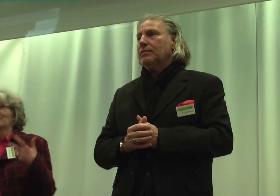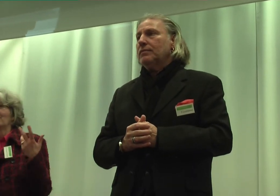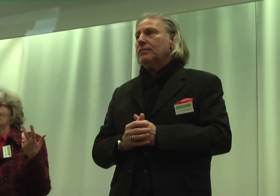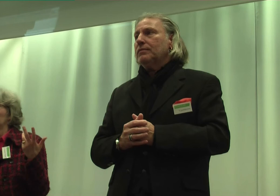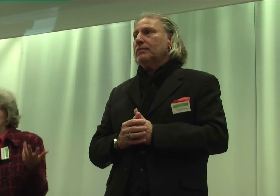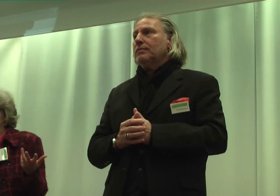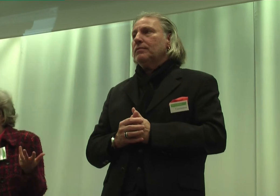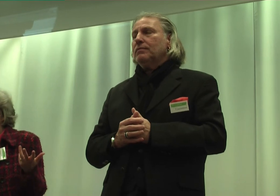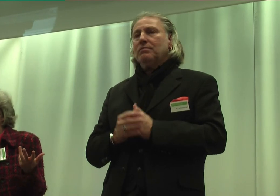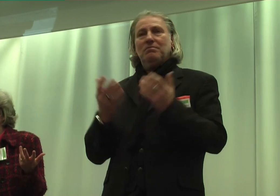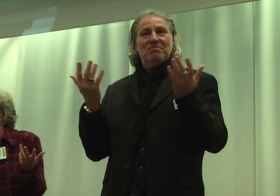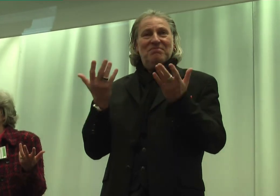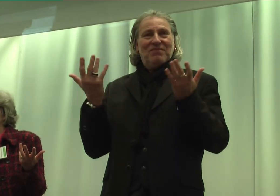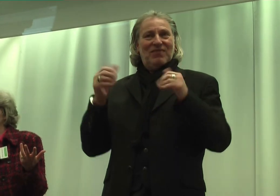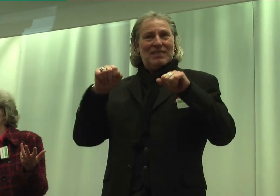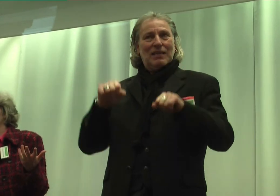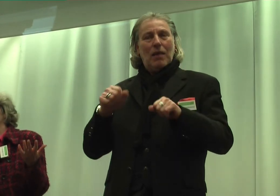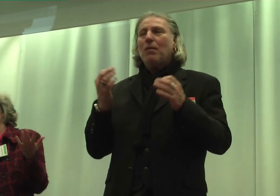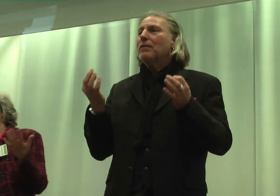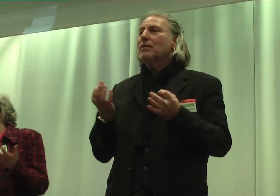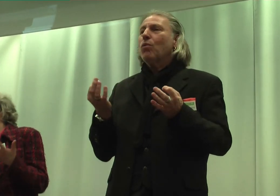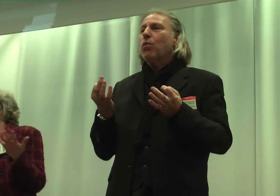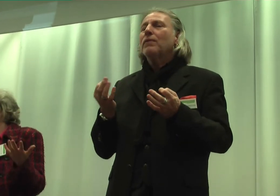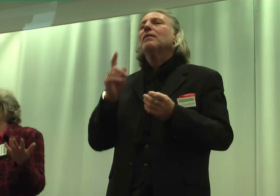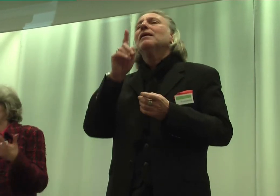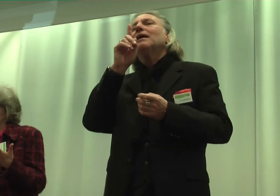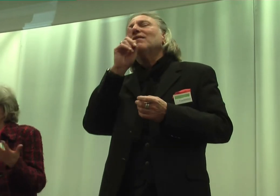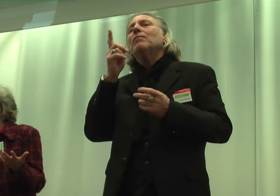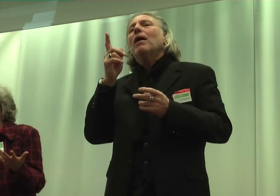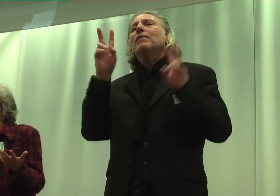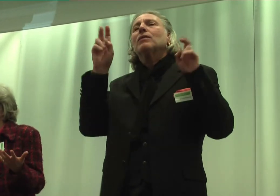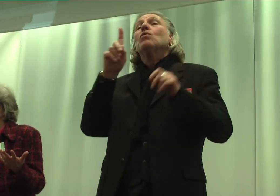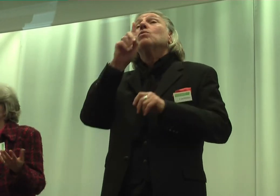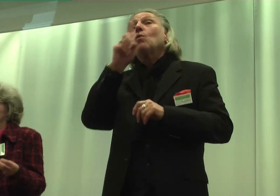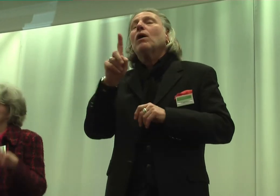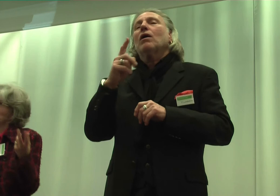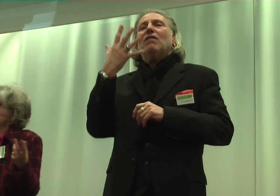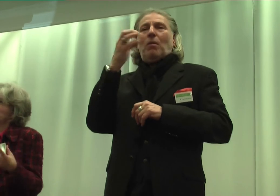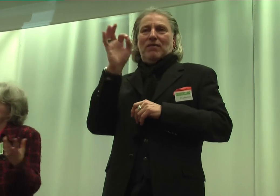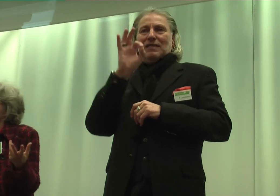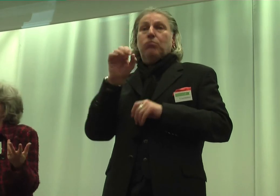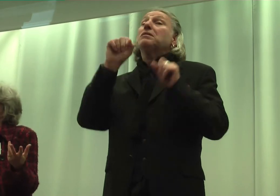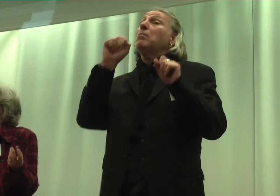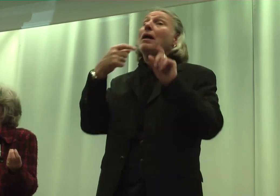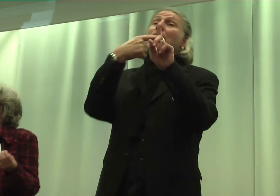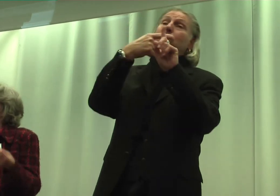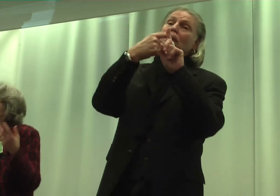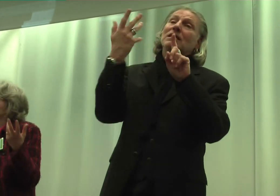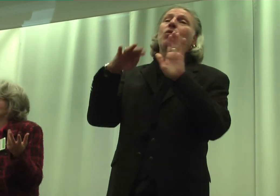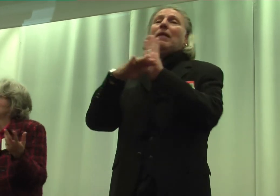Was kann man tun, wenn man nur zu 50 Prozent, man kann es positiv oder negativ sind, wenn man nur zu